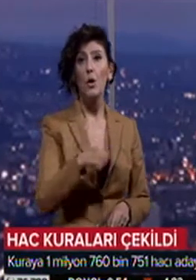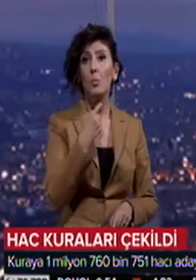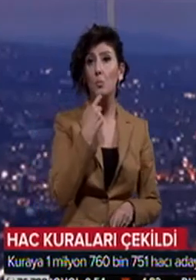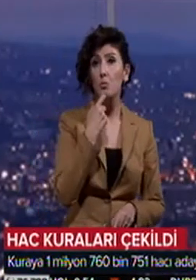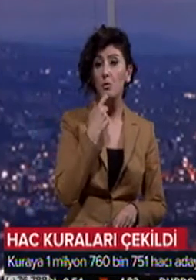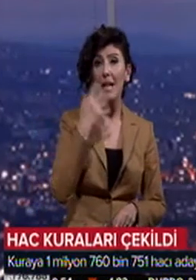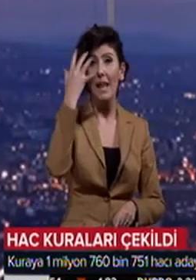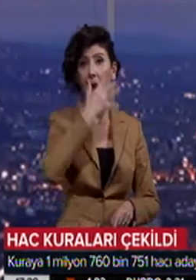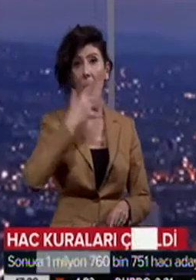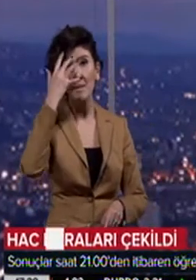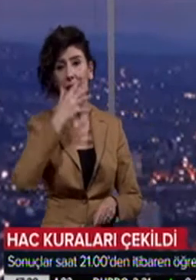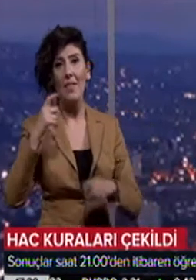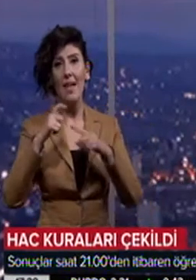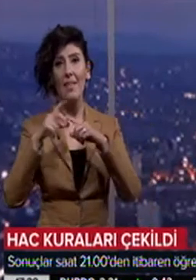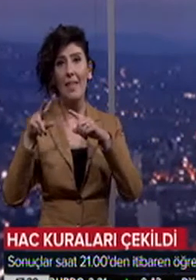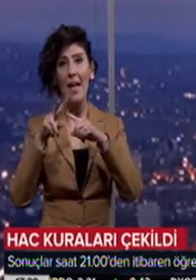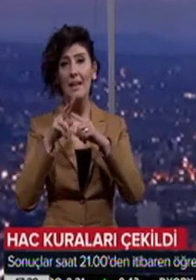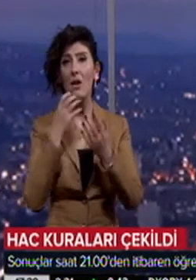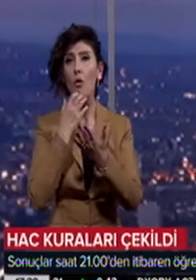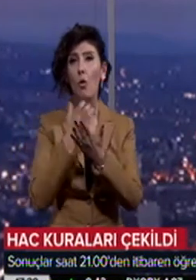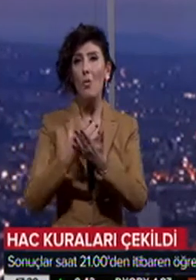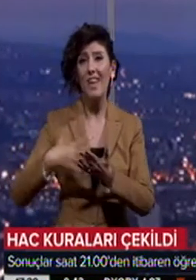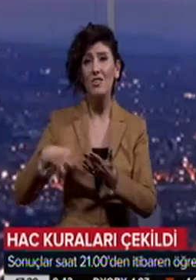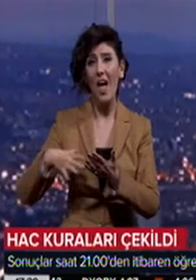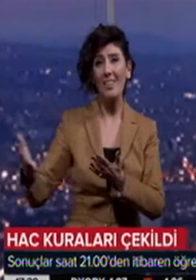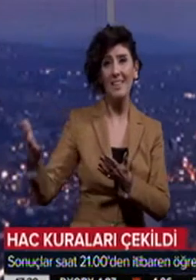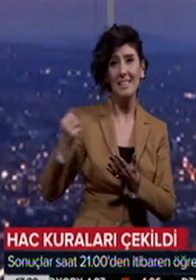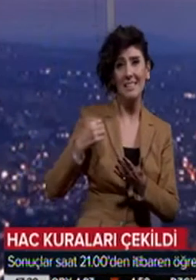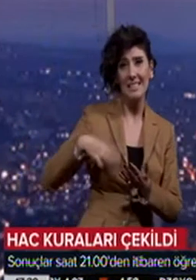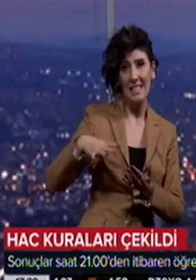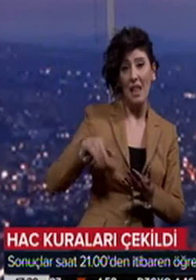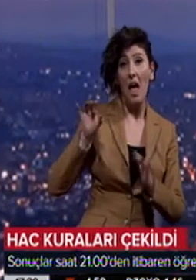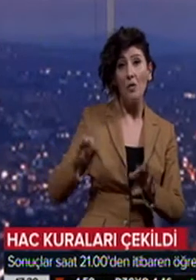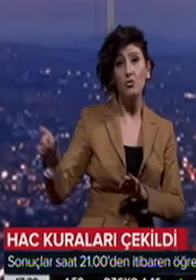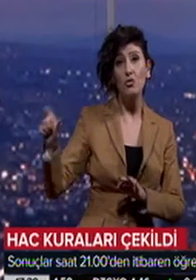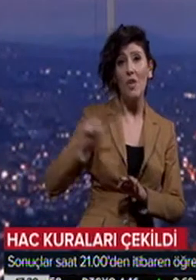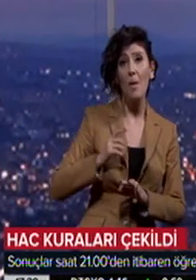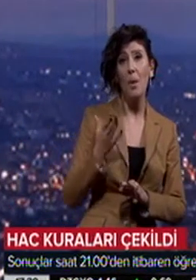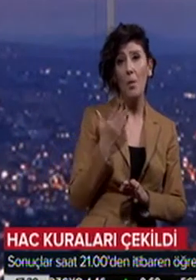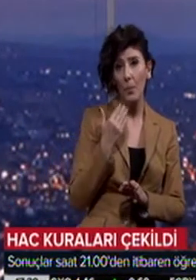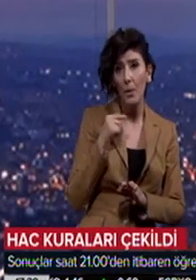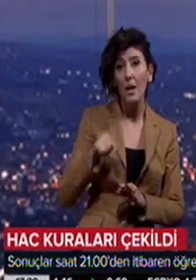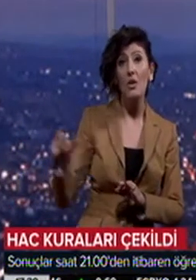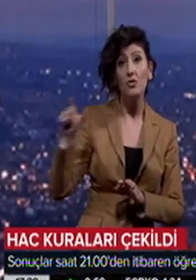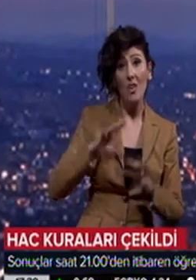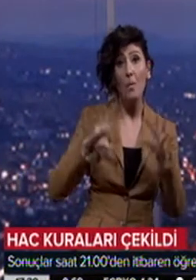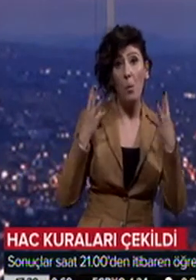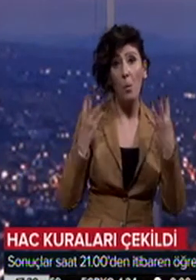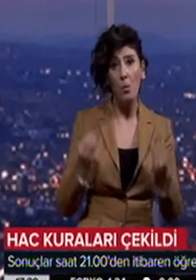bu sene Suudi Arabistan'dan ek kontenjan talebinde bulunduk. Henüz talebimize yanıt verilmedi. Cevap gelirse o kadar